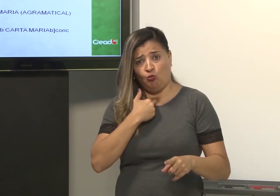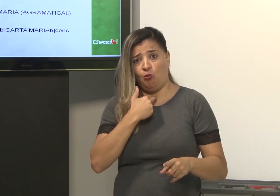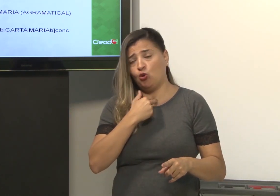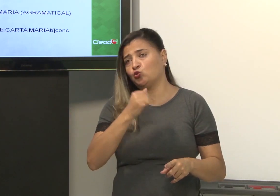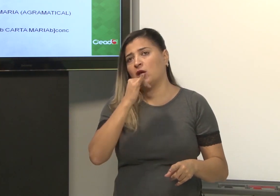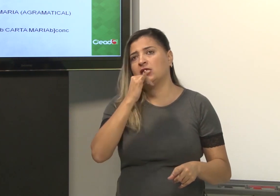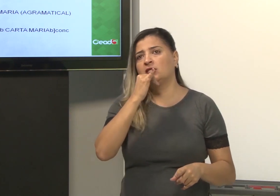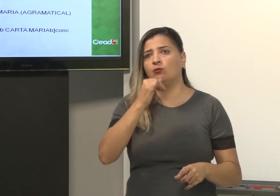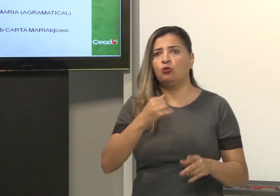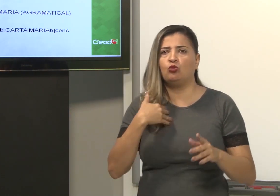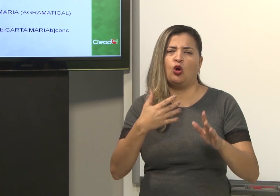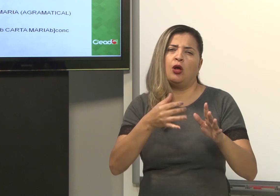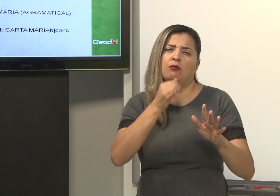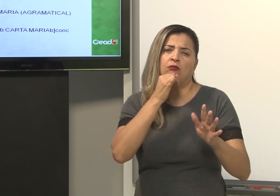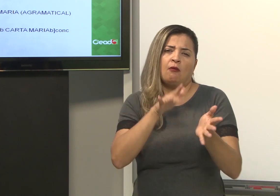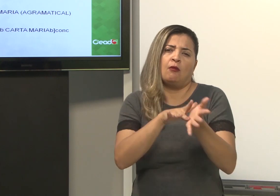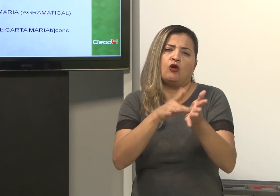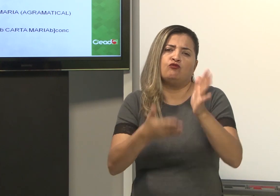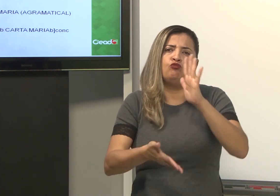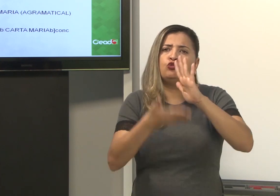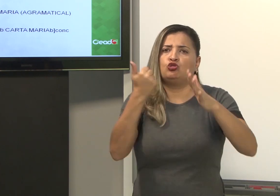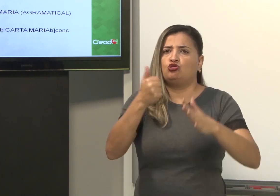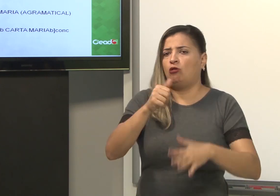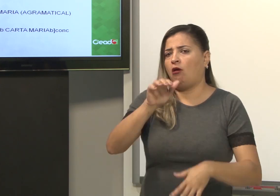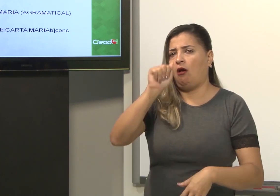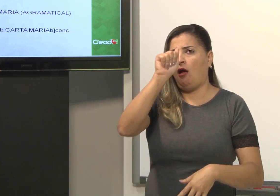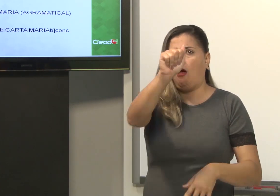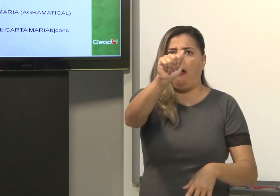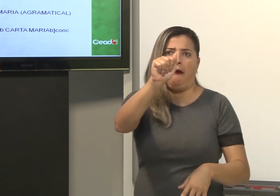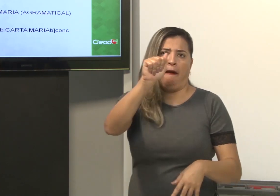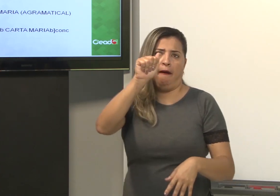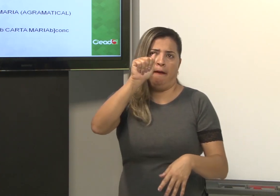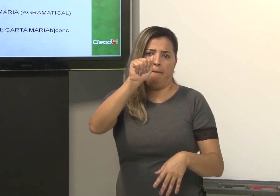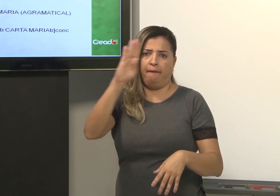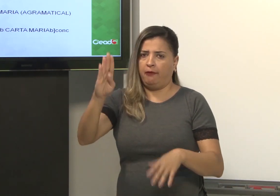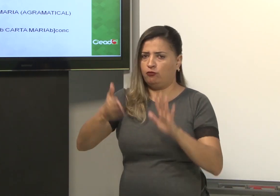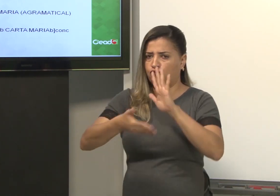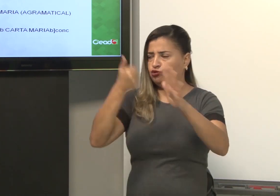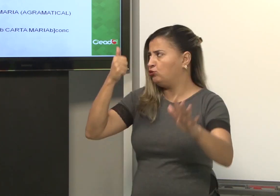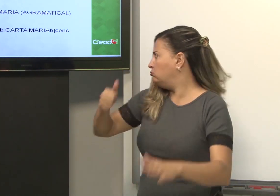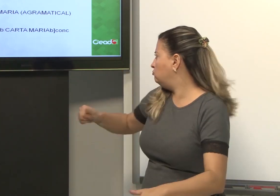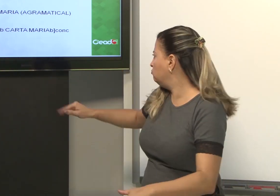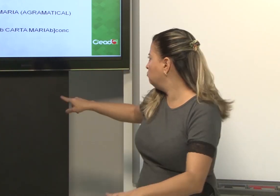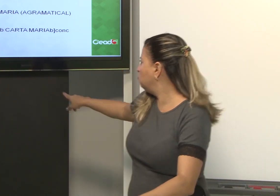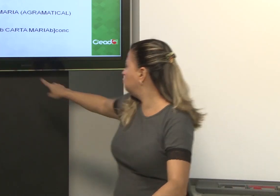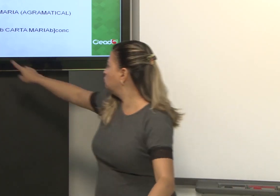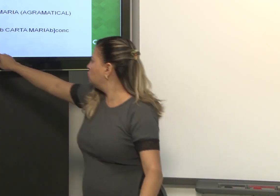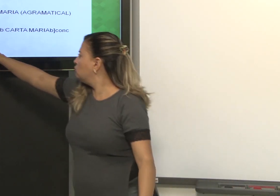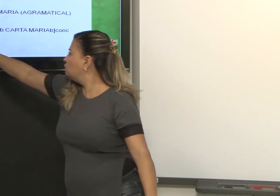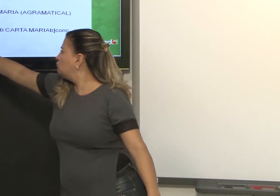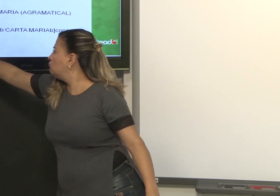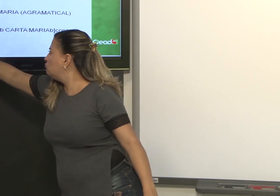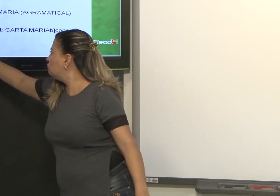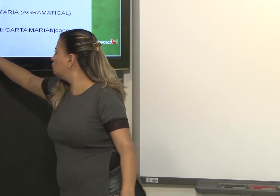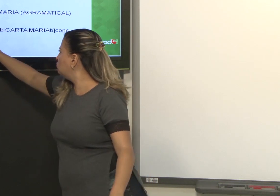Por que eu não posso, por exemplo, por exemplo, tirar esse A e esse B, por exemplo?